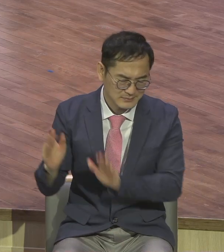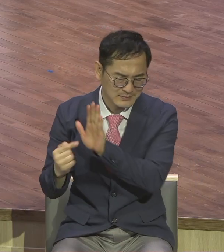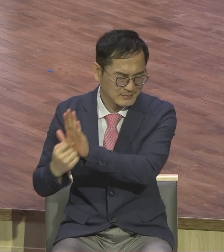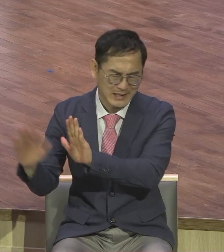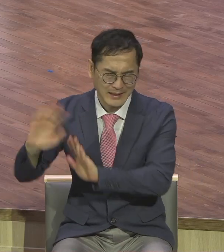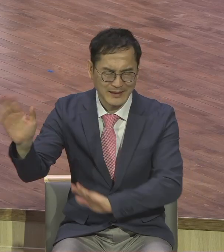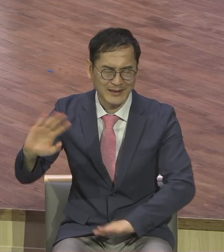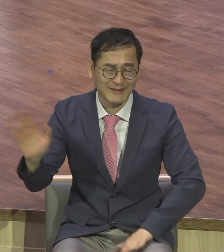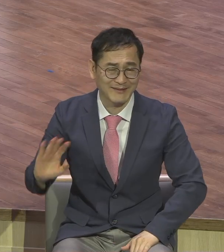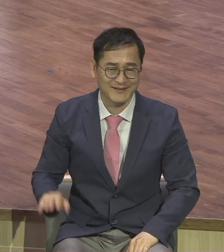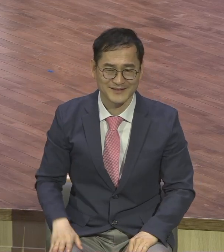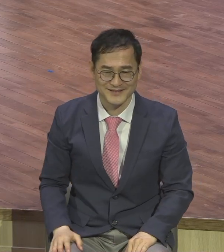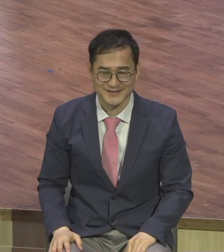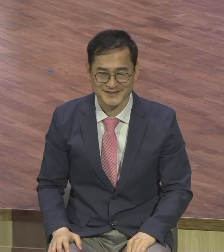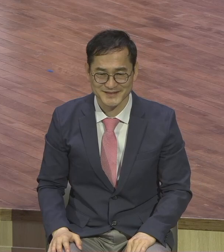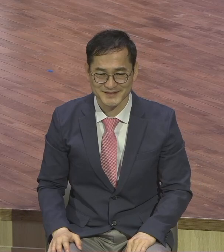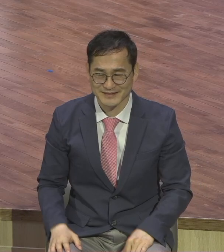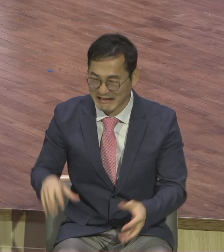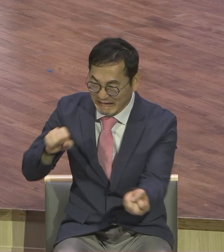진흙탕 진흙탕 속에 내가 왜 빠지냐 그러냐